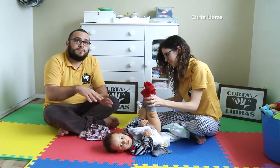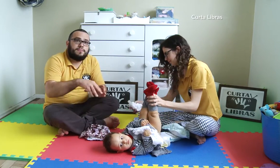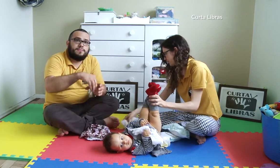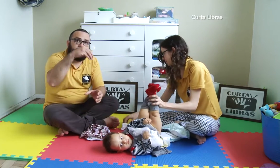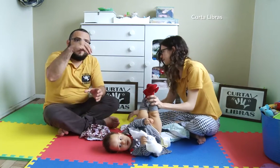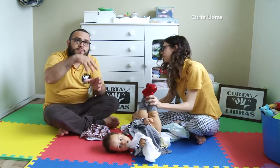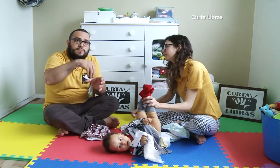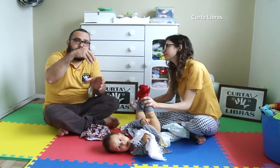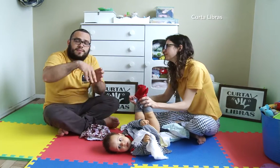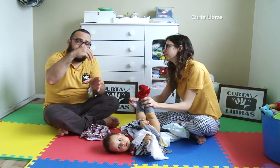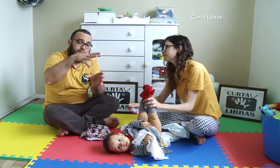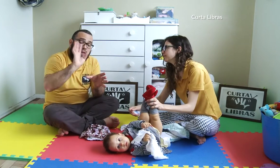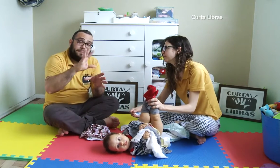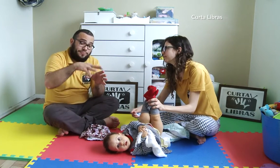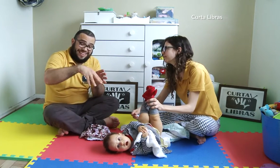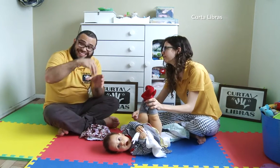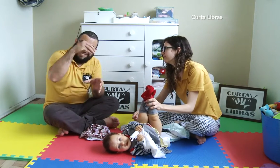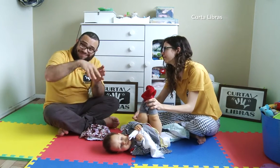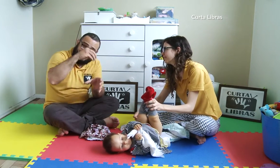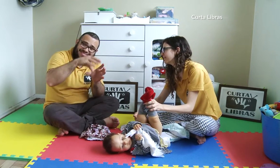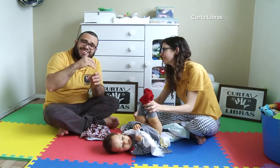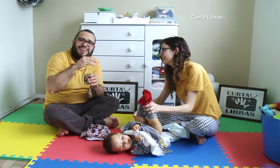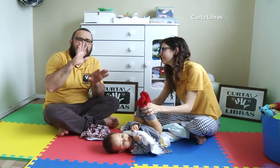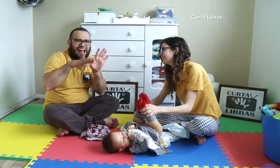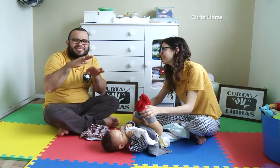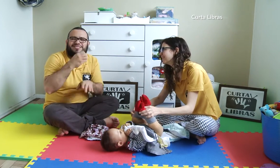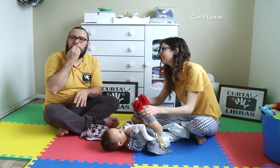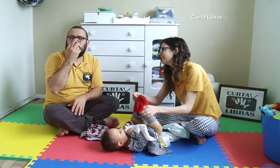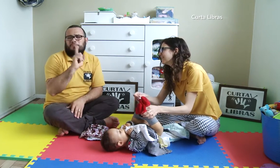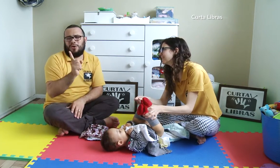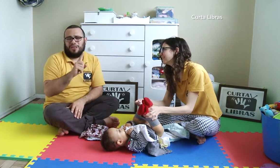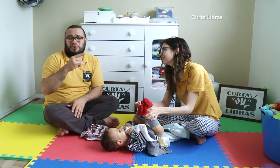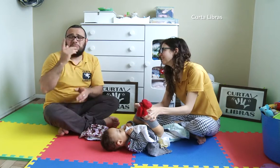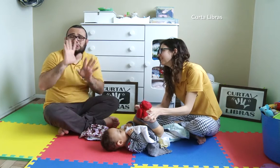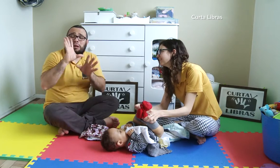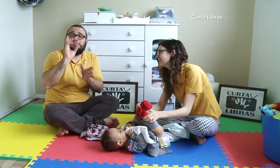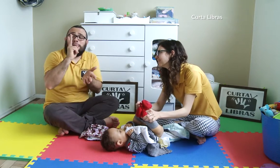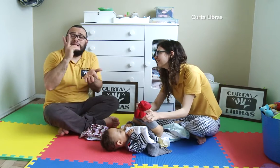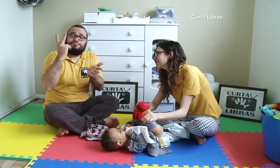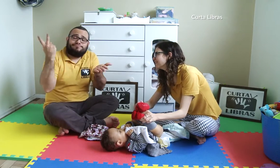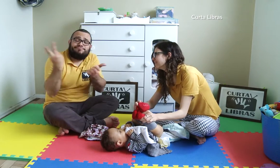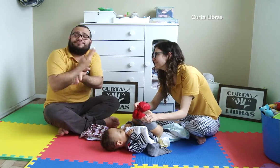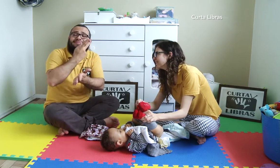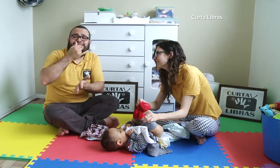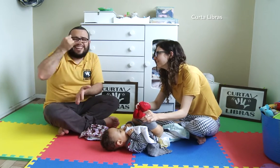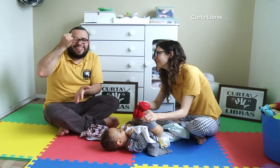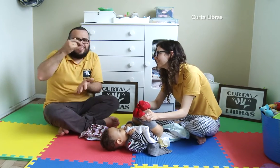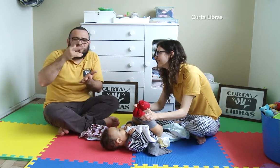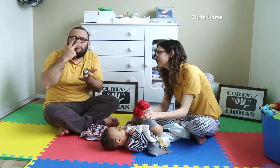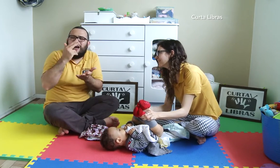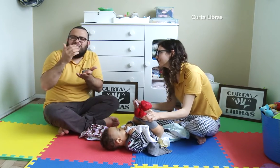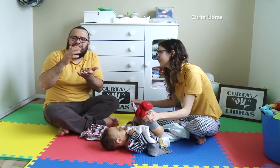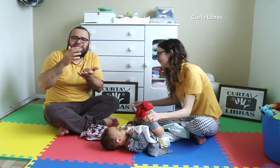O lenço umedecido tem outro ponto negativo que é o fato de ele não se decompor facilmente,